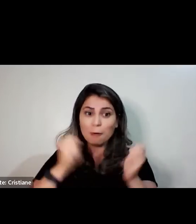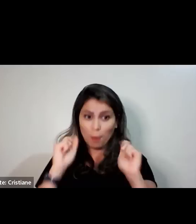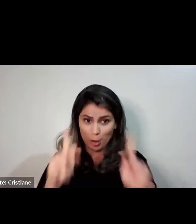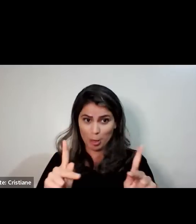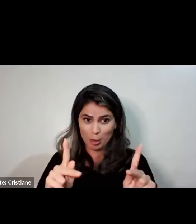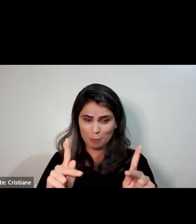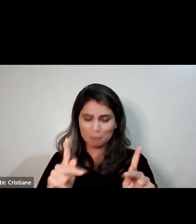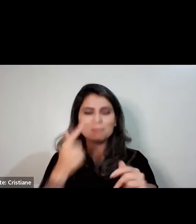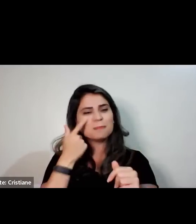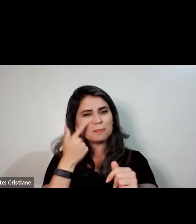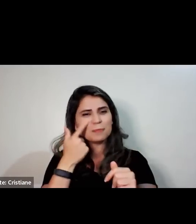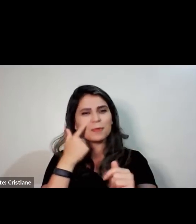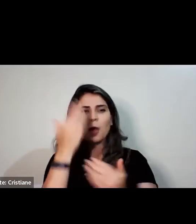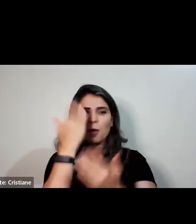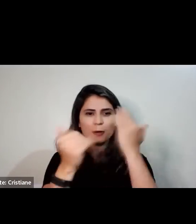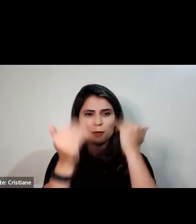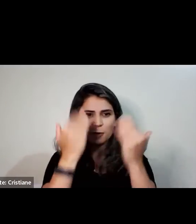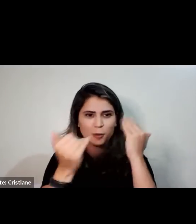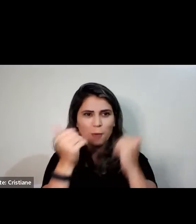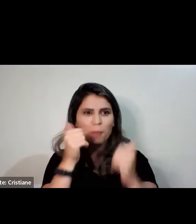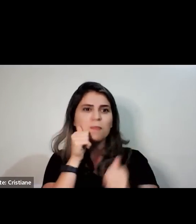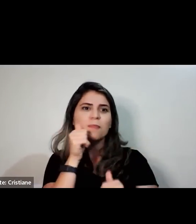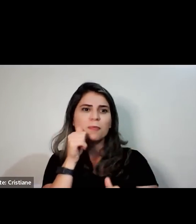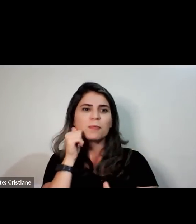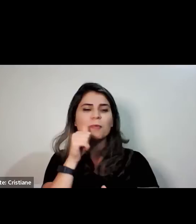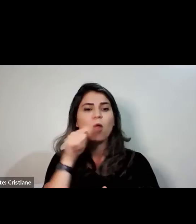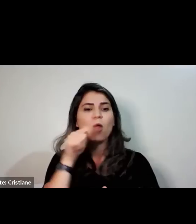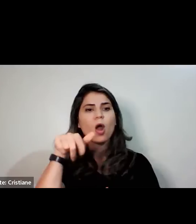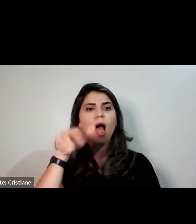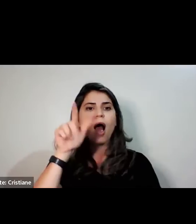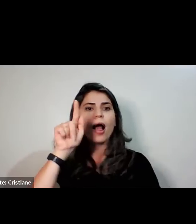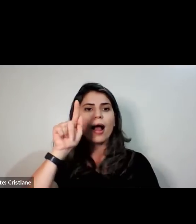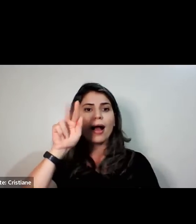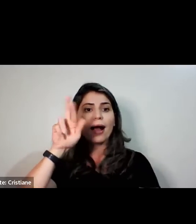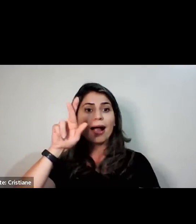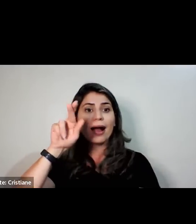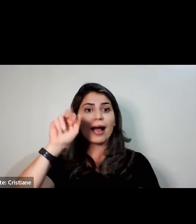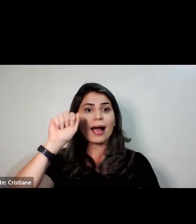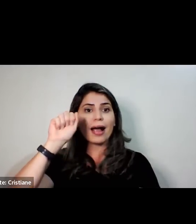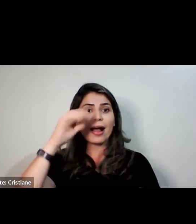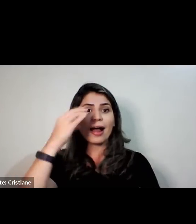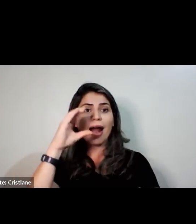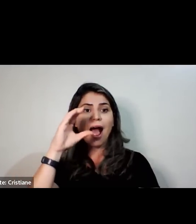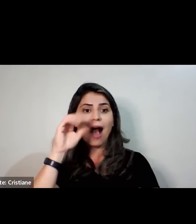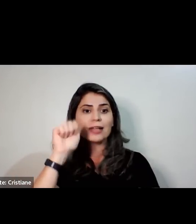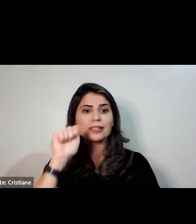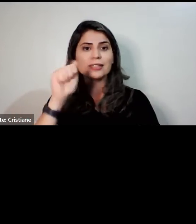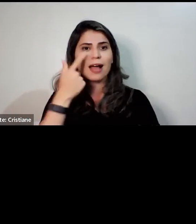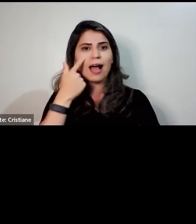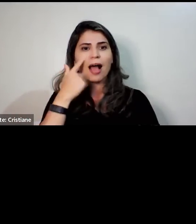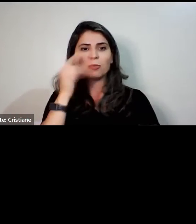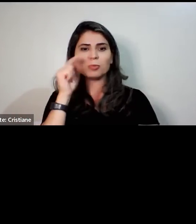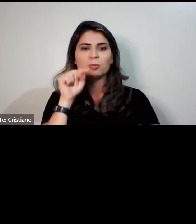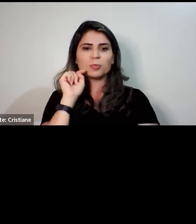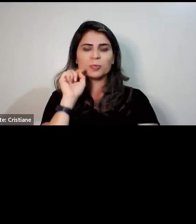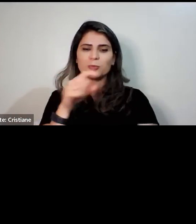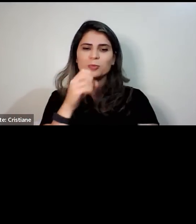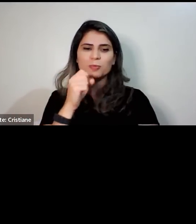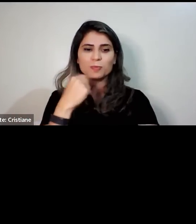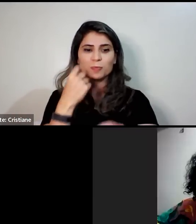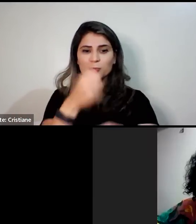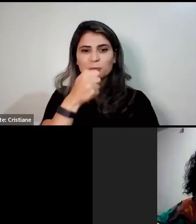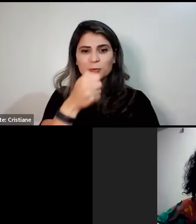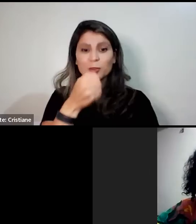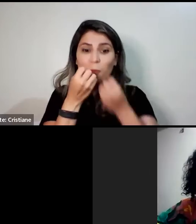Então, estamos conversando. Tá certo? Vamos falar com a Graça. Ativa seu microfone. Tudo bem com a senhora?